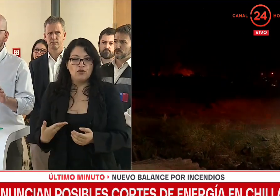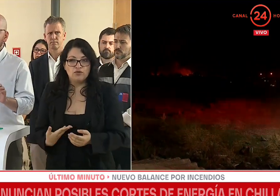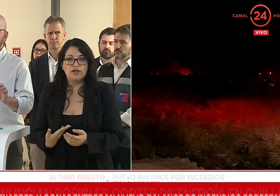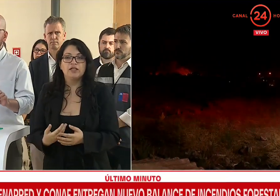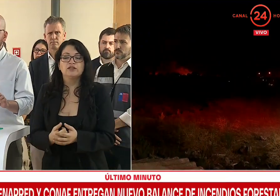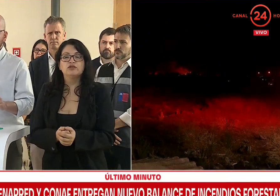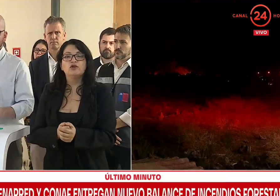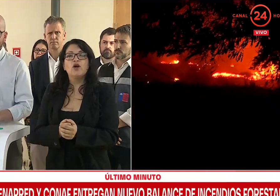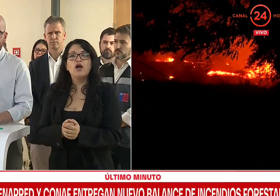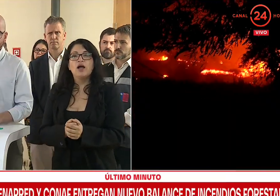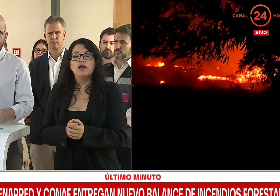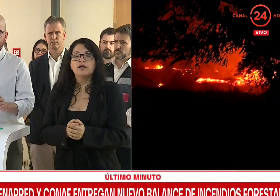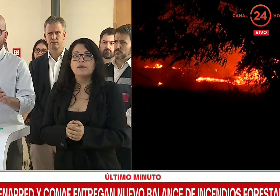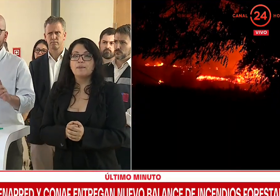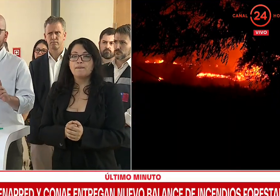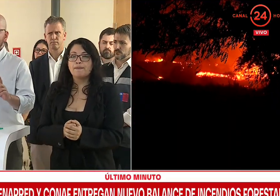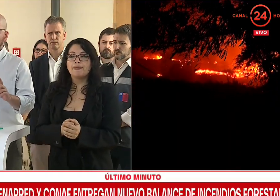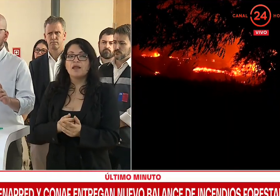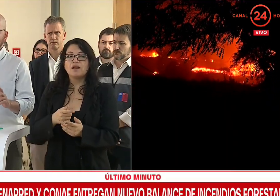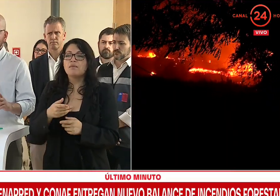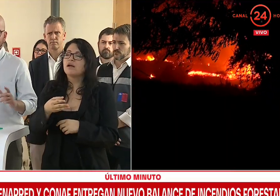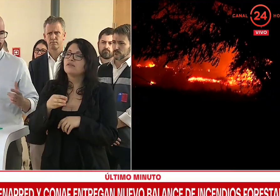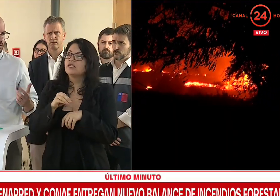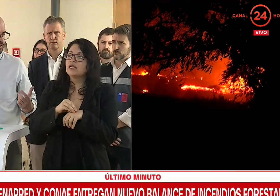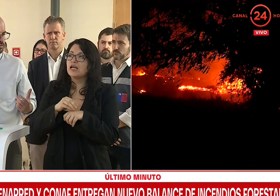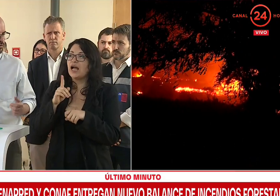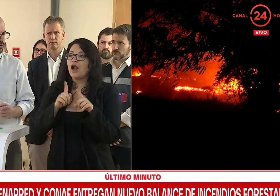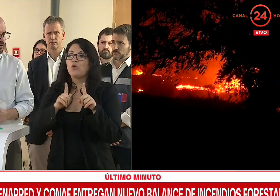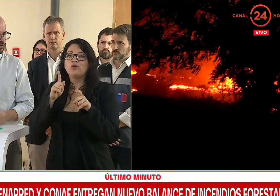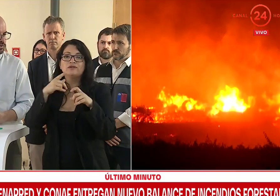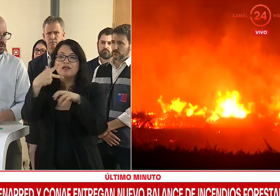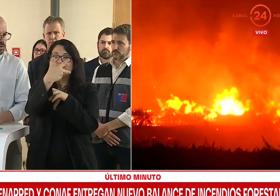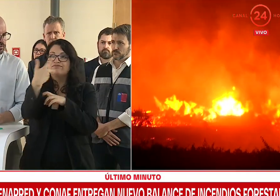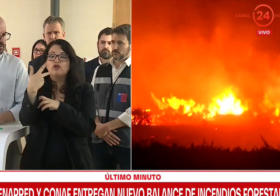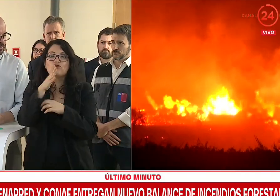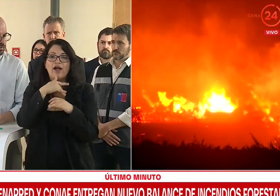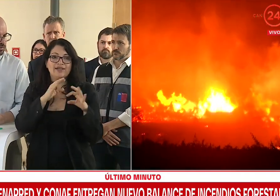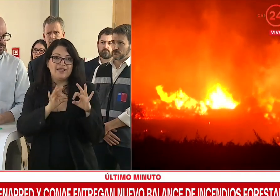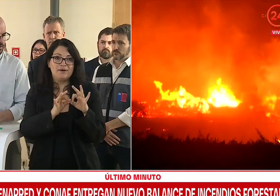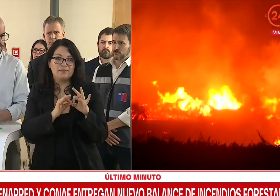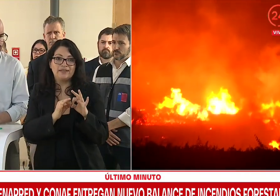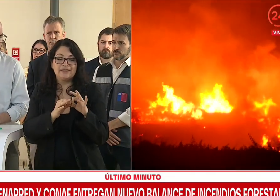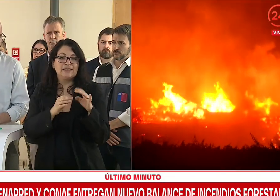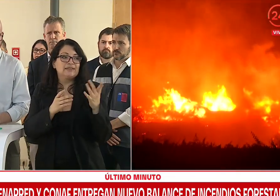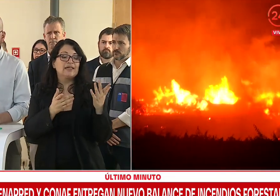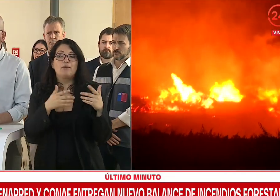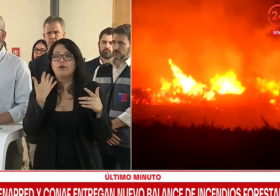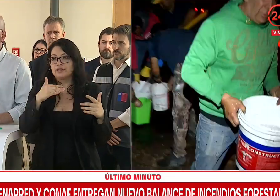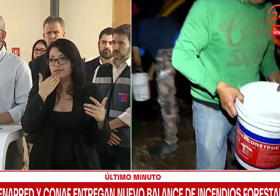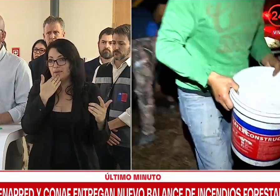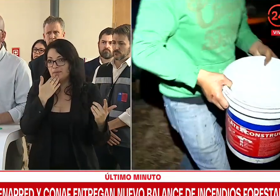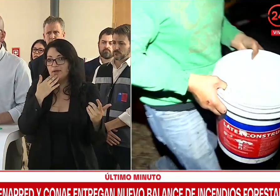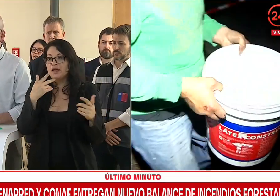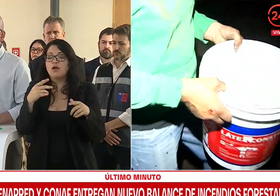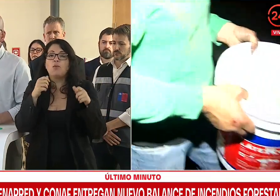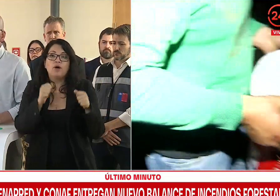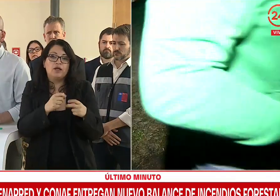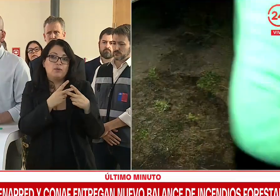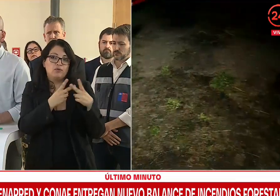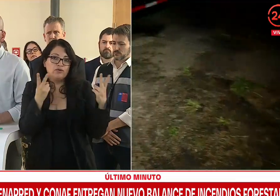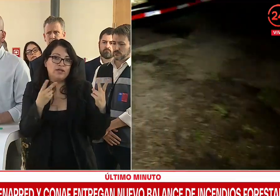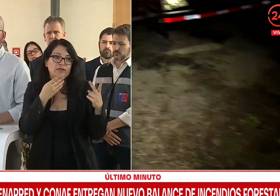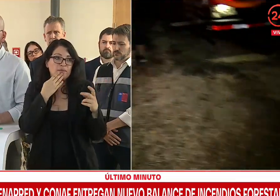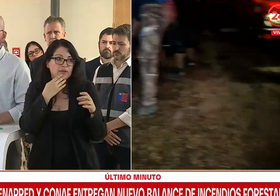al parecer en algunos tiros de cámara no está apareciendo la intérprete acá, que es importante también comunicar a